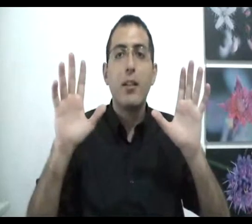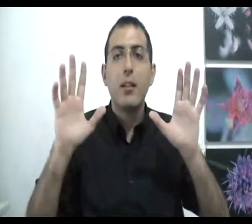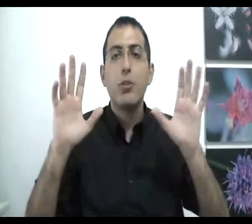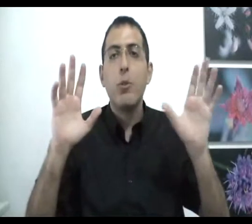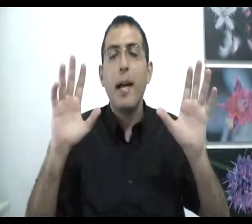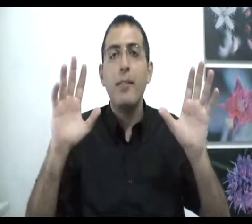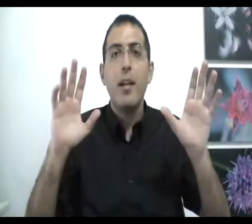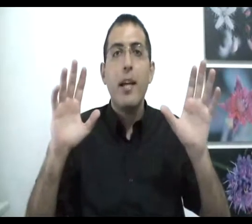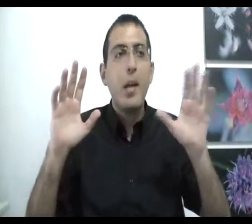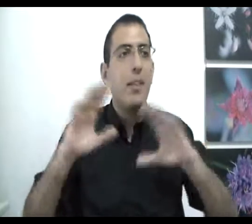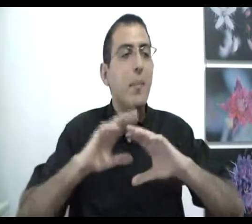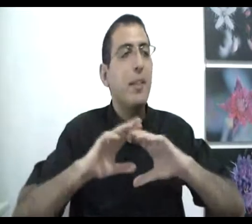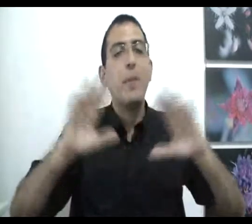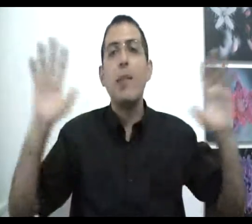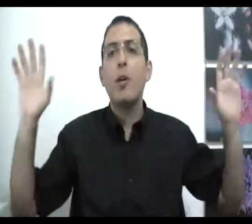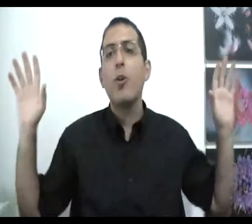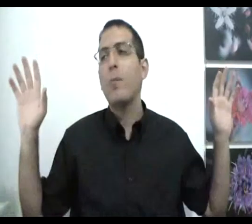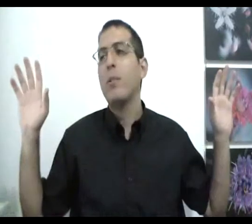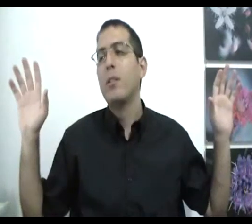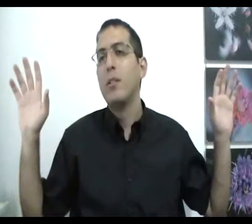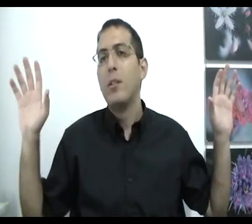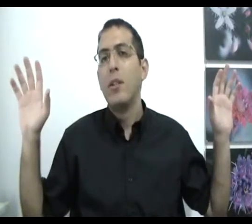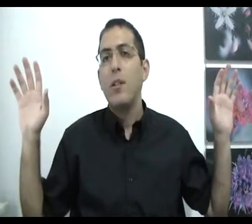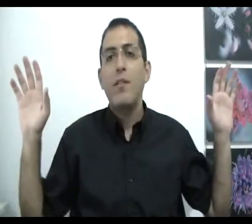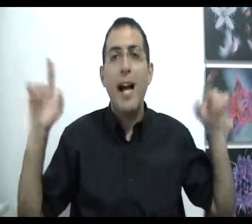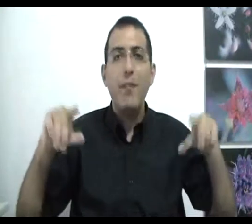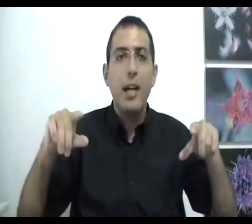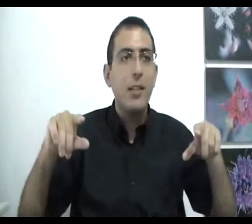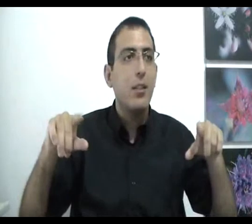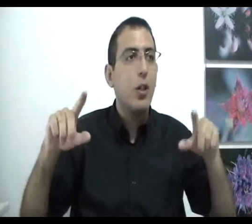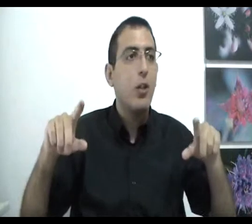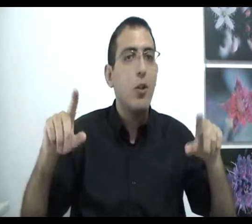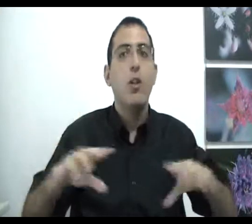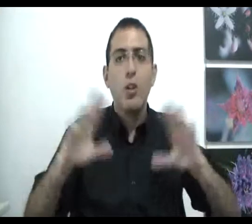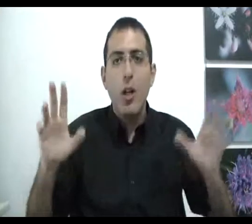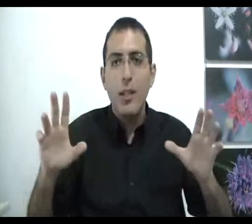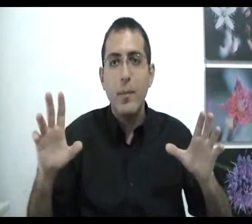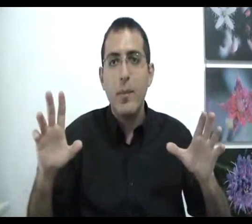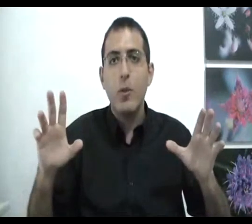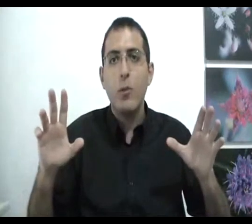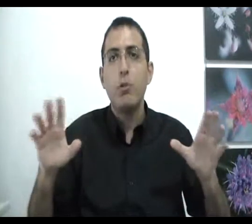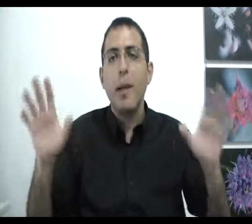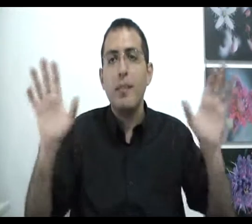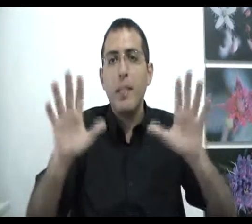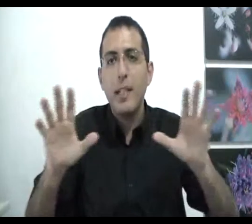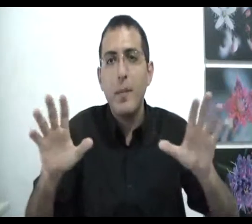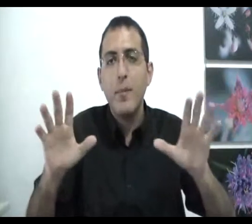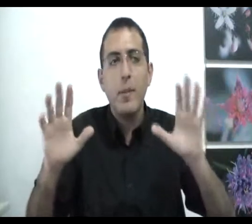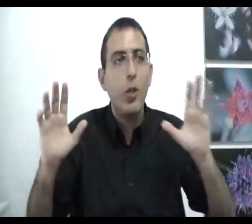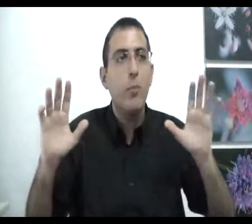זאת אומרת אם אתה מדמיין מקום ואף אחד לא יכול לא לדמיין מקום זאת אומרת תמיד אדם מדמיין מקום